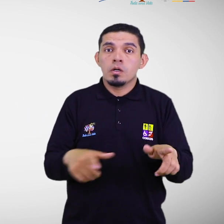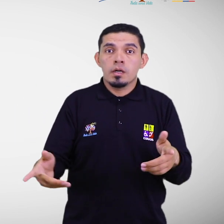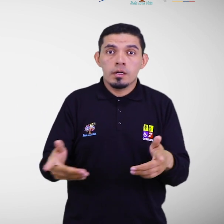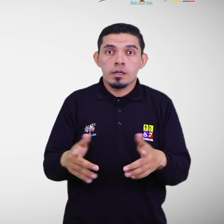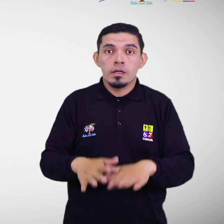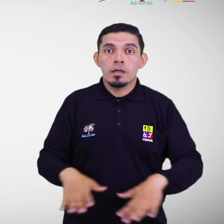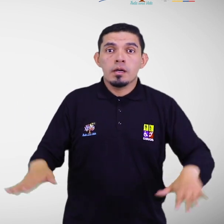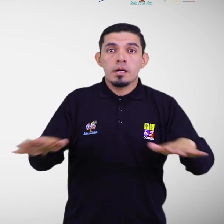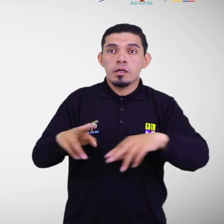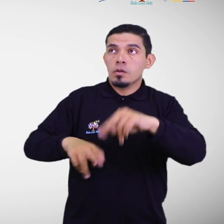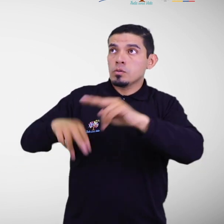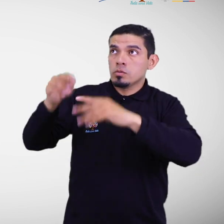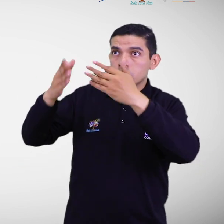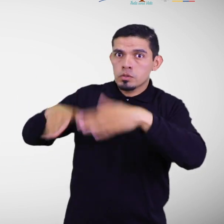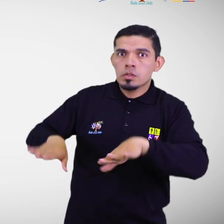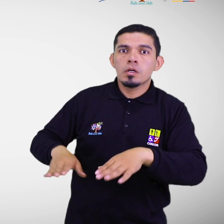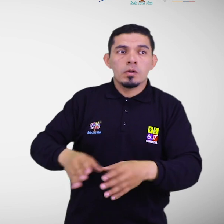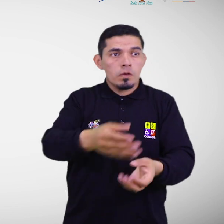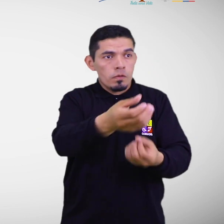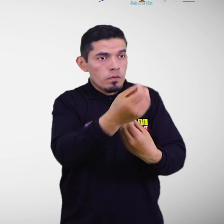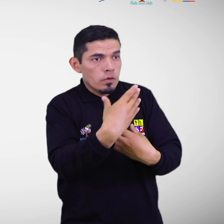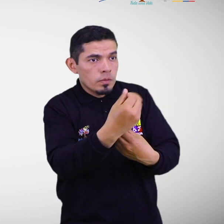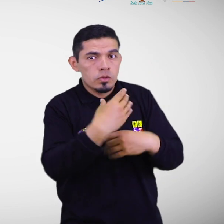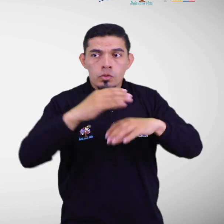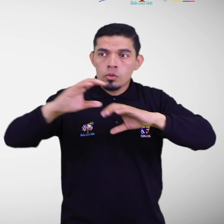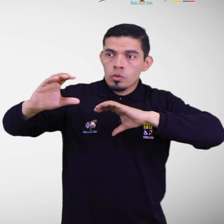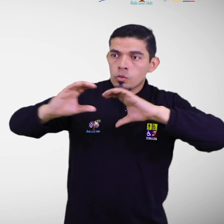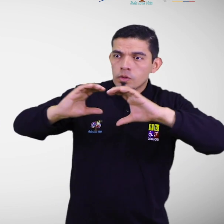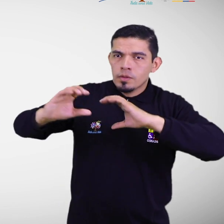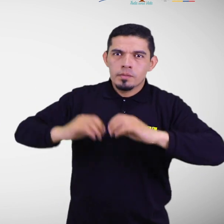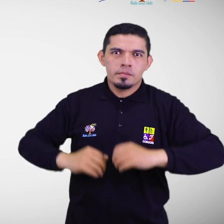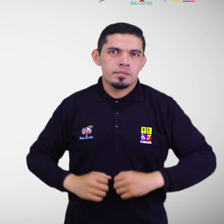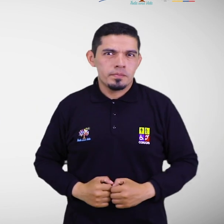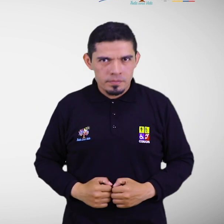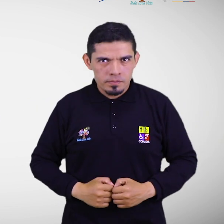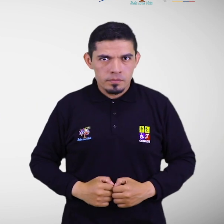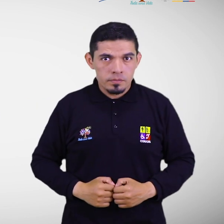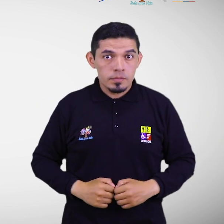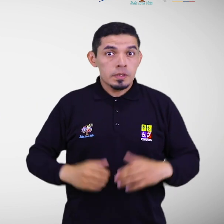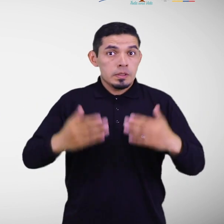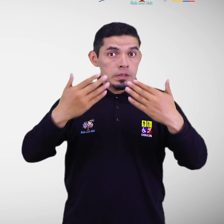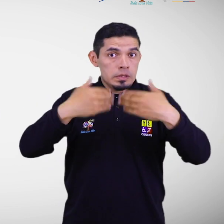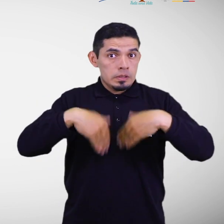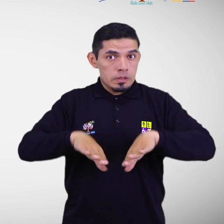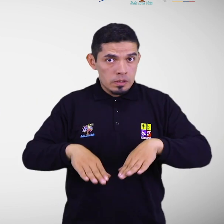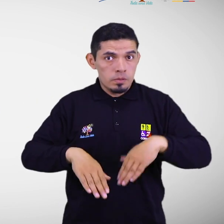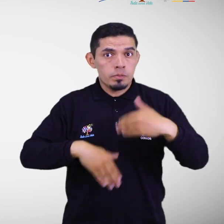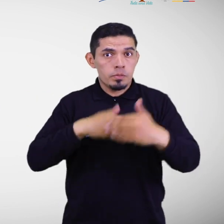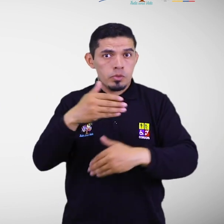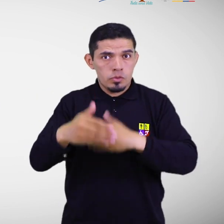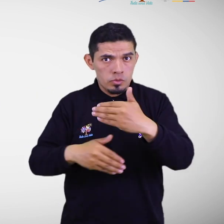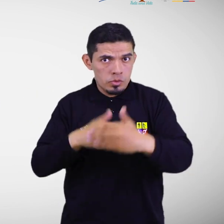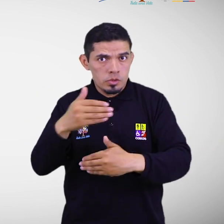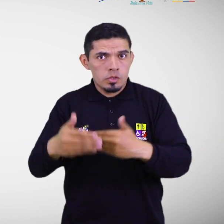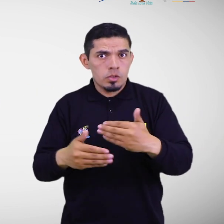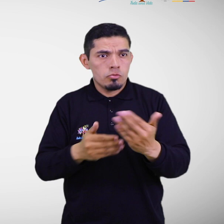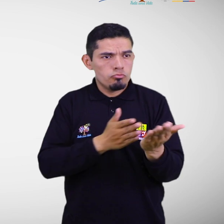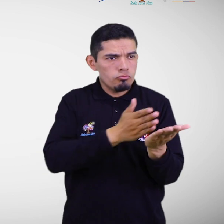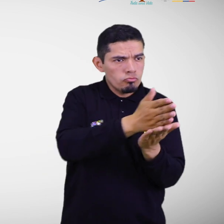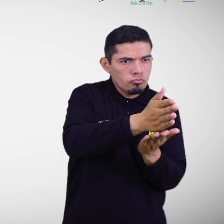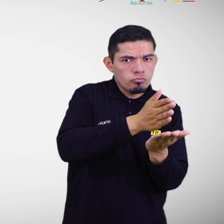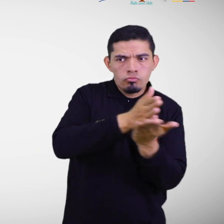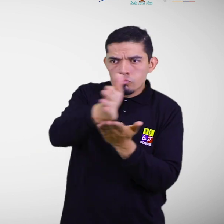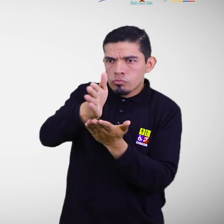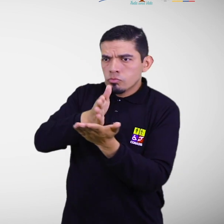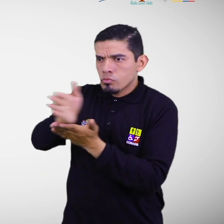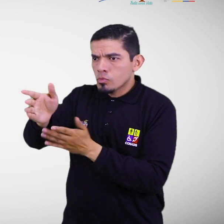entorno construido, a la información y a la comunicación. Previo a la definición de procedimientos, rutas de evacuación,